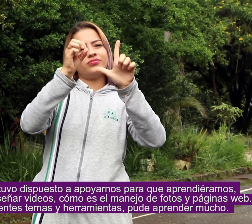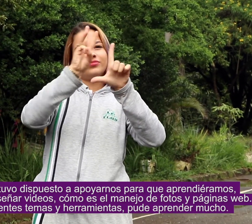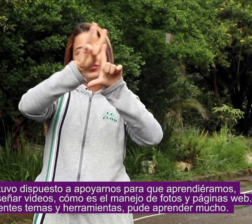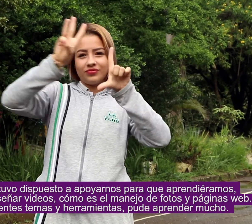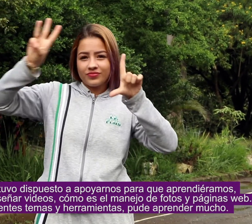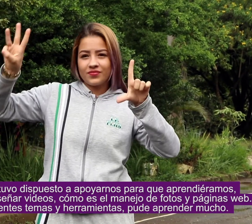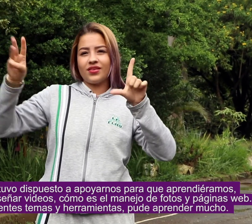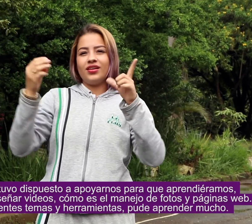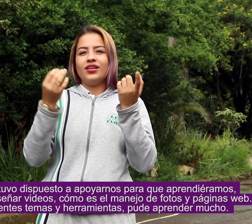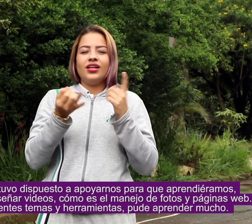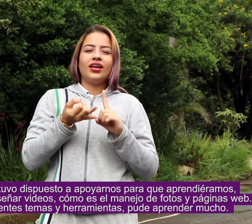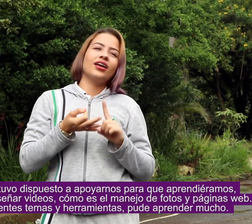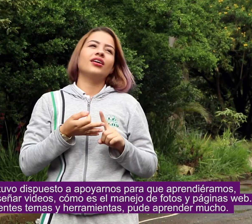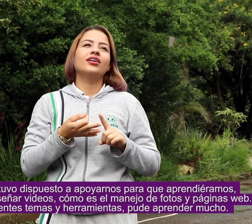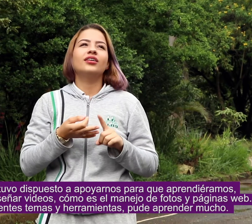Más